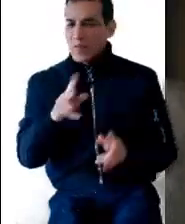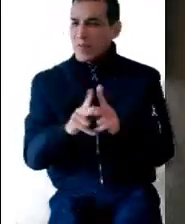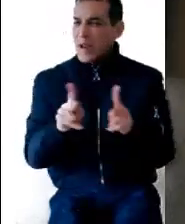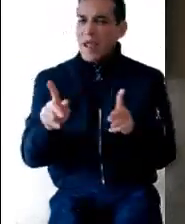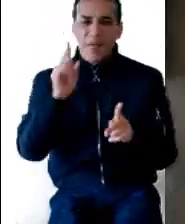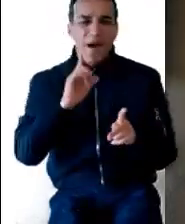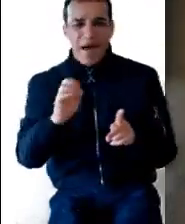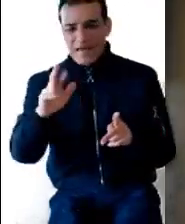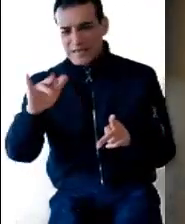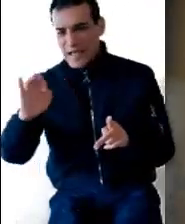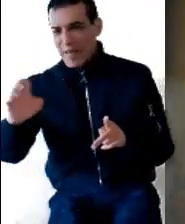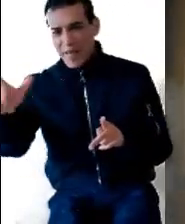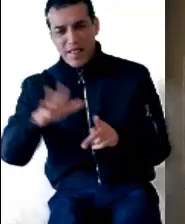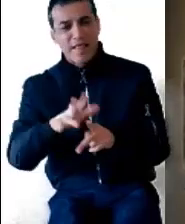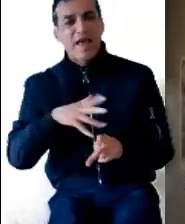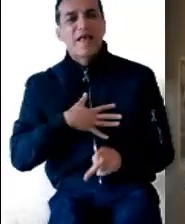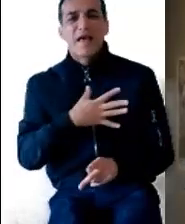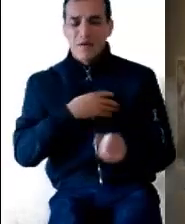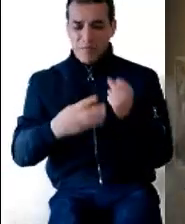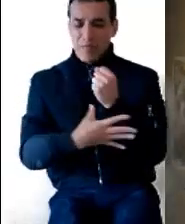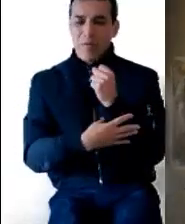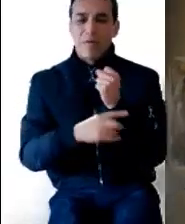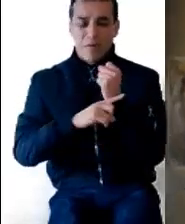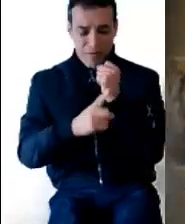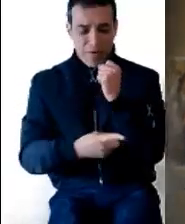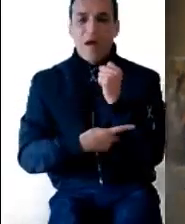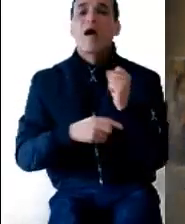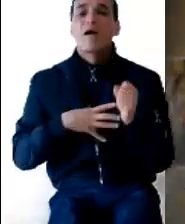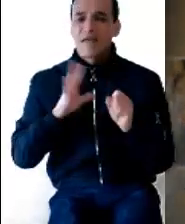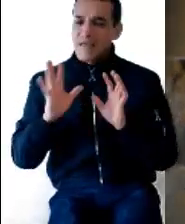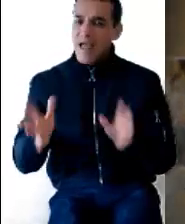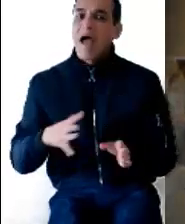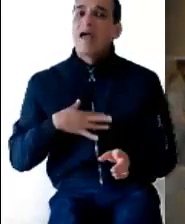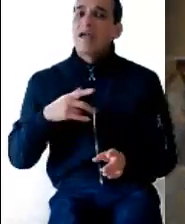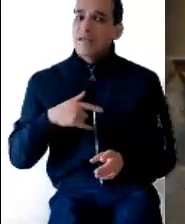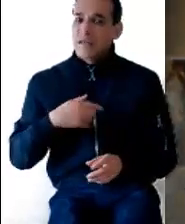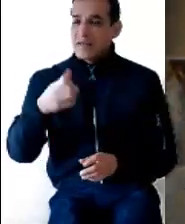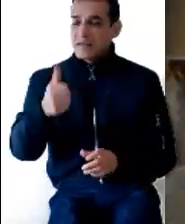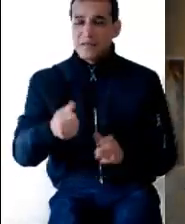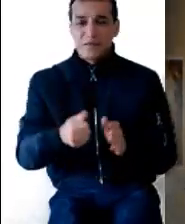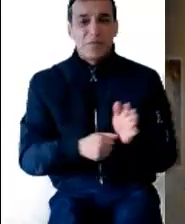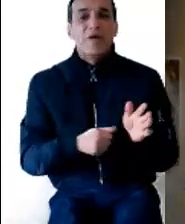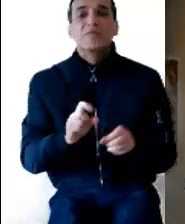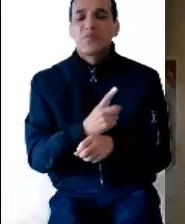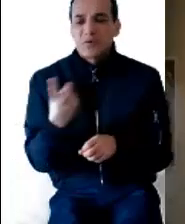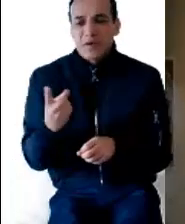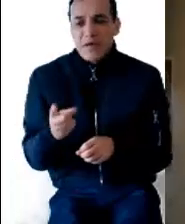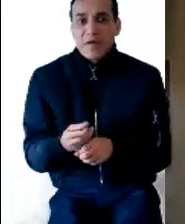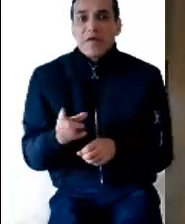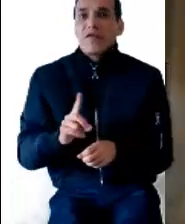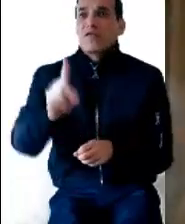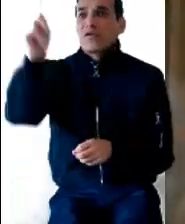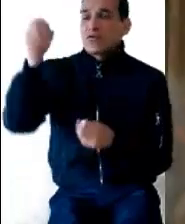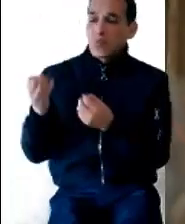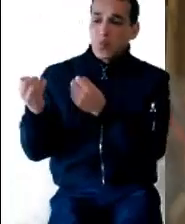que a pesar de su ejes ha concebido un hijo y ya va en el sexto mes la que llamaban estéril, porque no hay nada